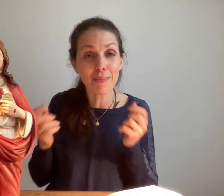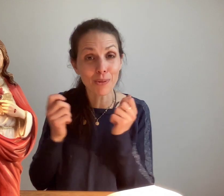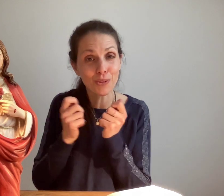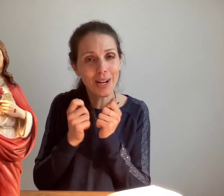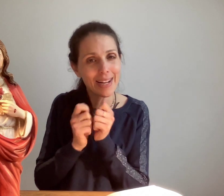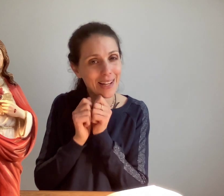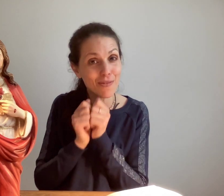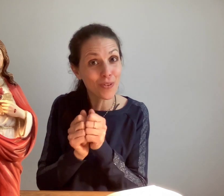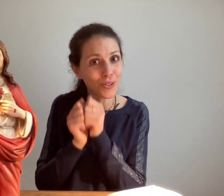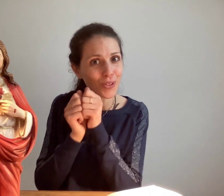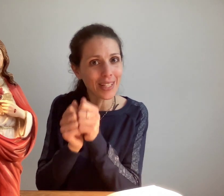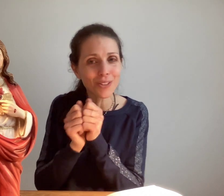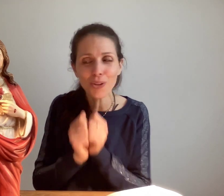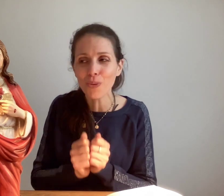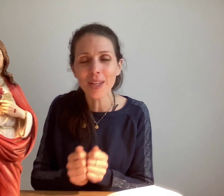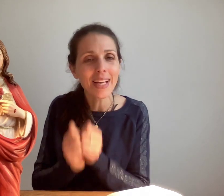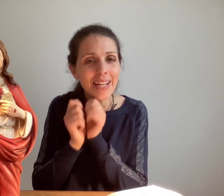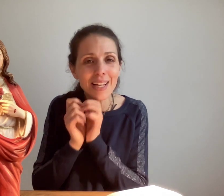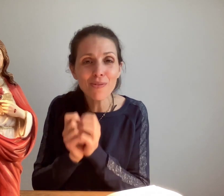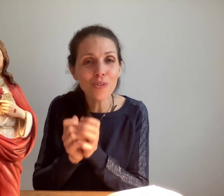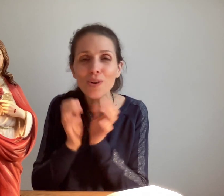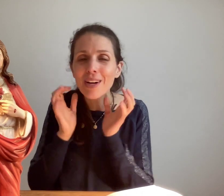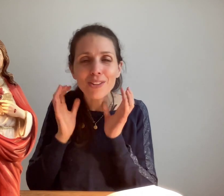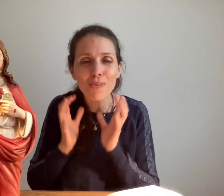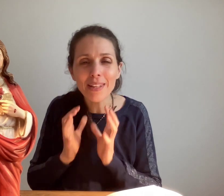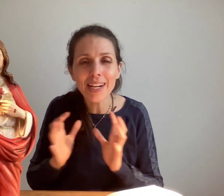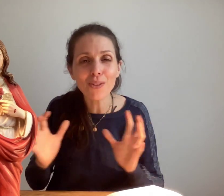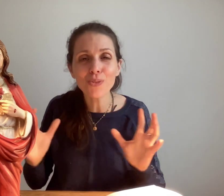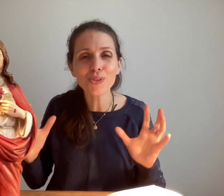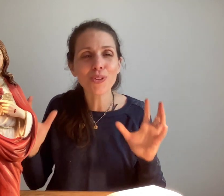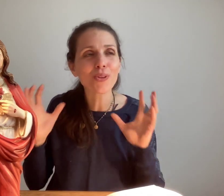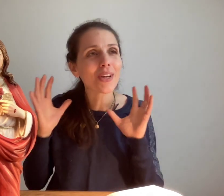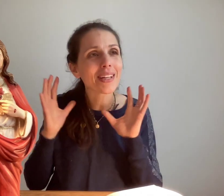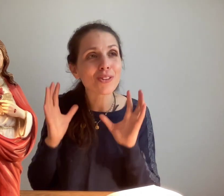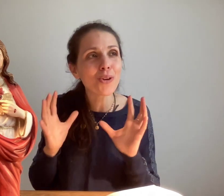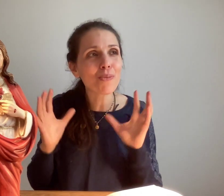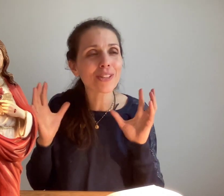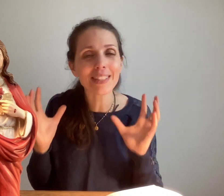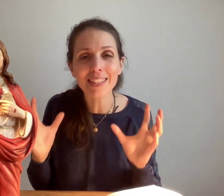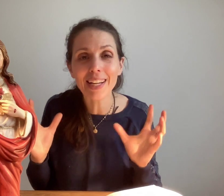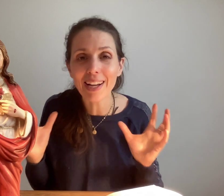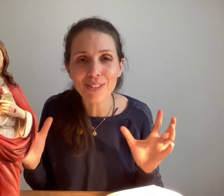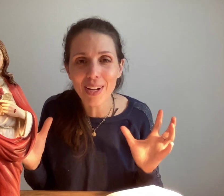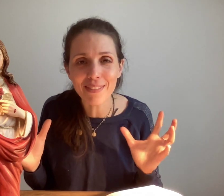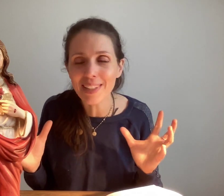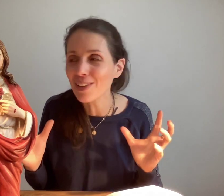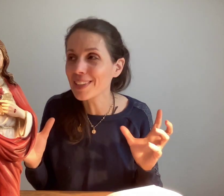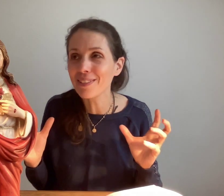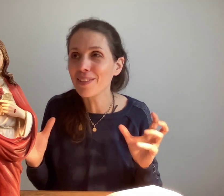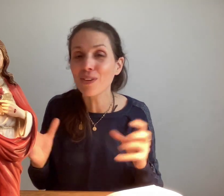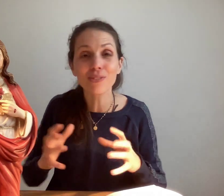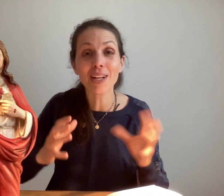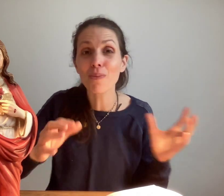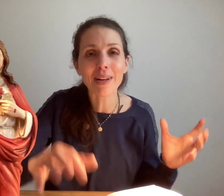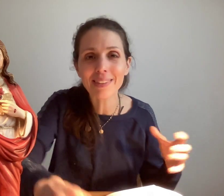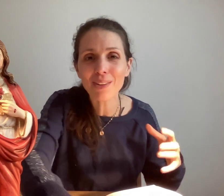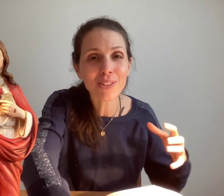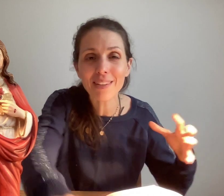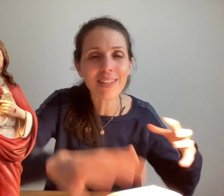Mais pour cela, il faut donner notre oui. Il faut, de manière constante, demander cette grâce de la vie dans l'indivine volonté. Le matin, on se réveille,